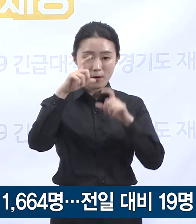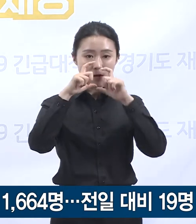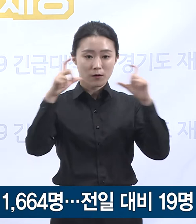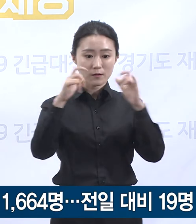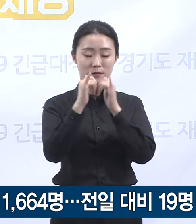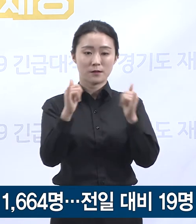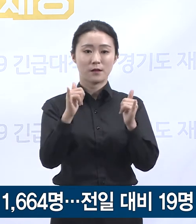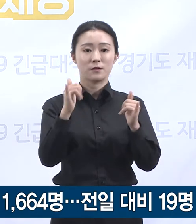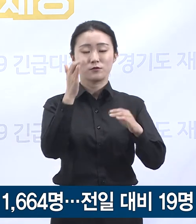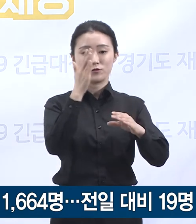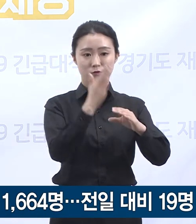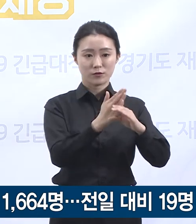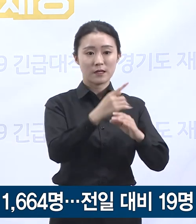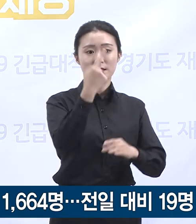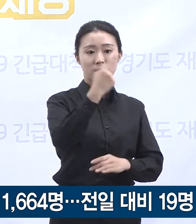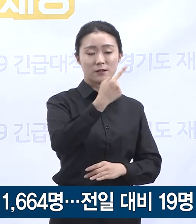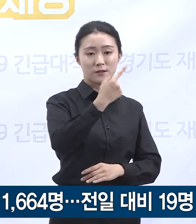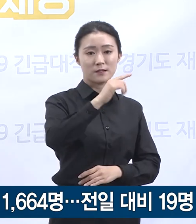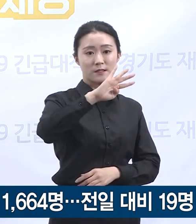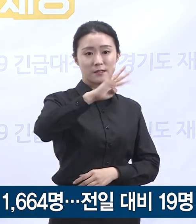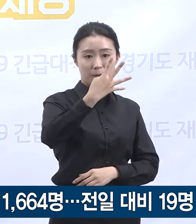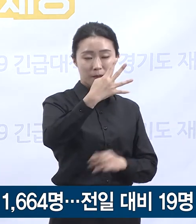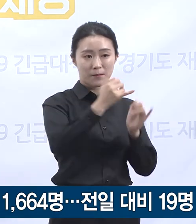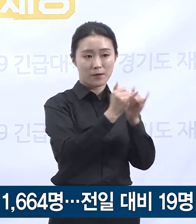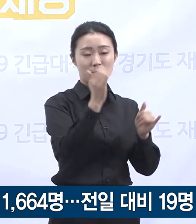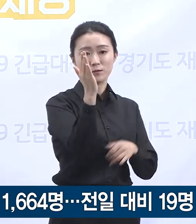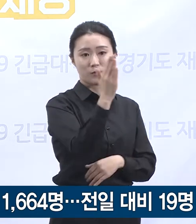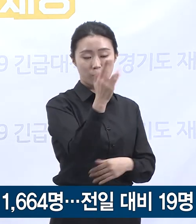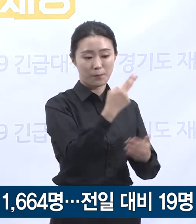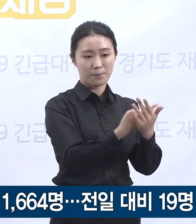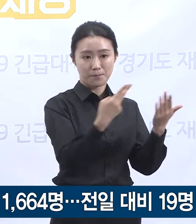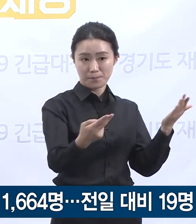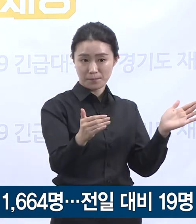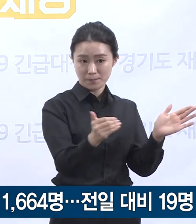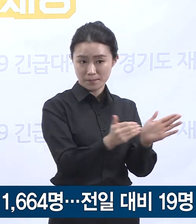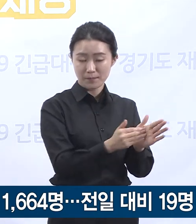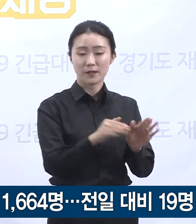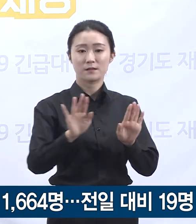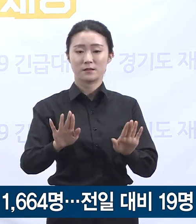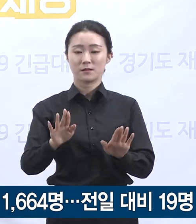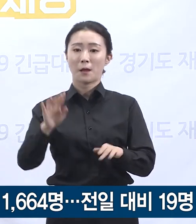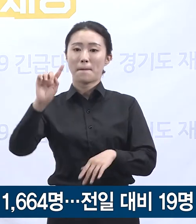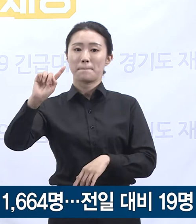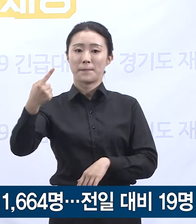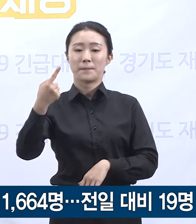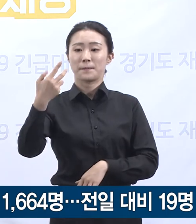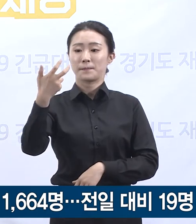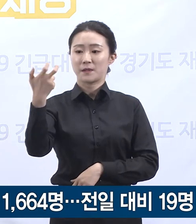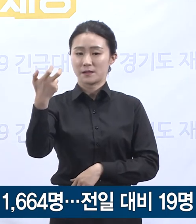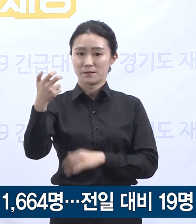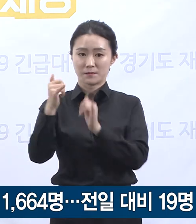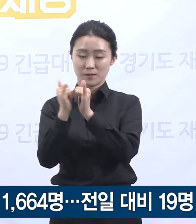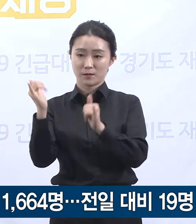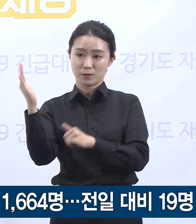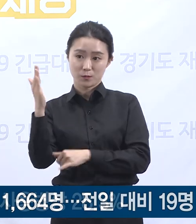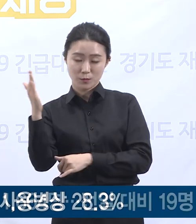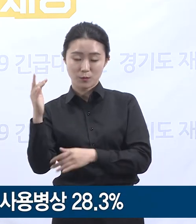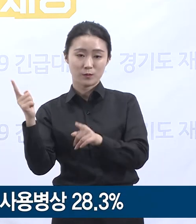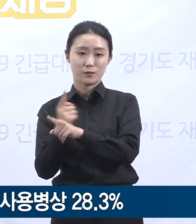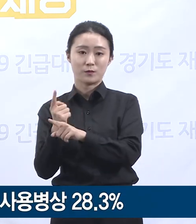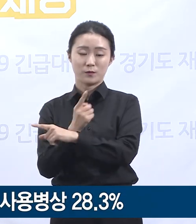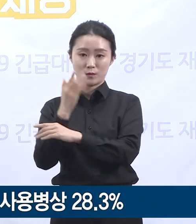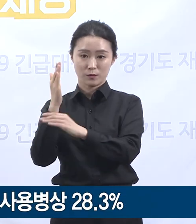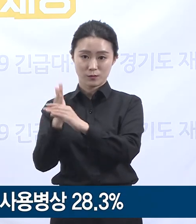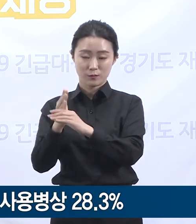퇴원하였고 현재 174명이 병원에서 격리 치료 중입니다. 다음은 경기도 병상 운영 현황입니다.